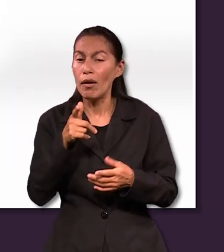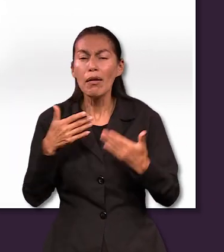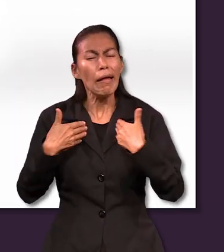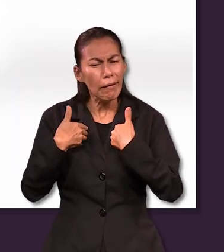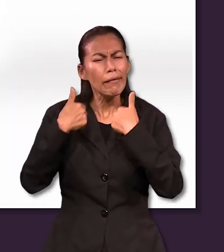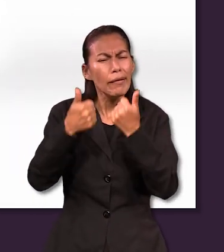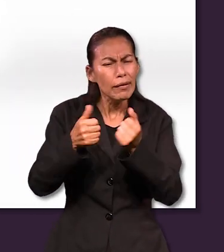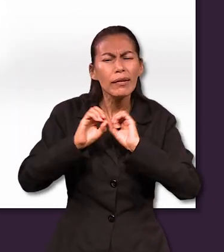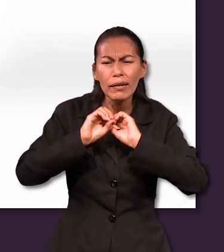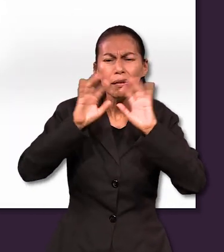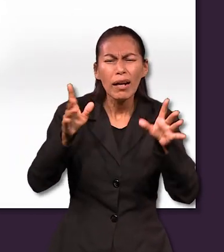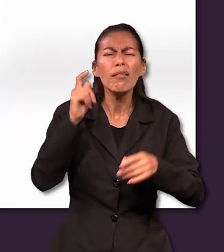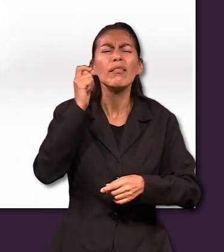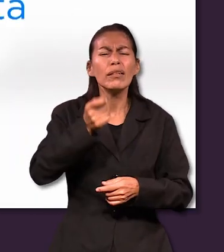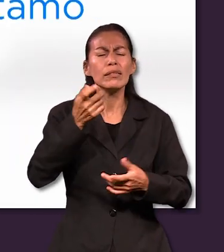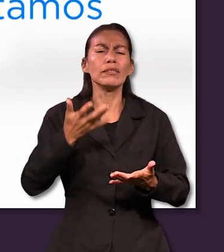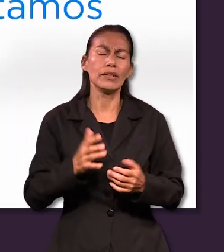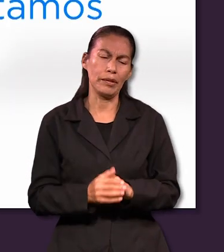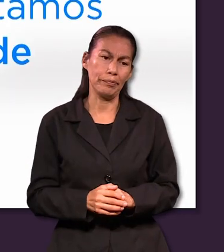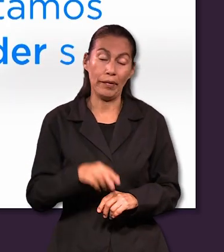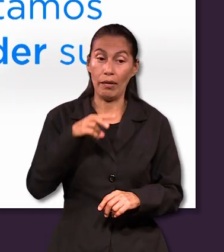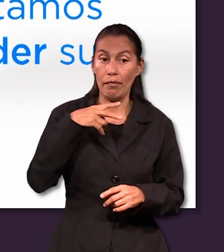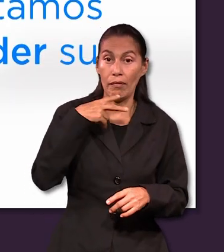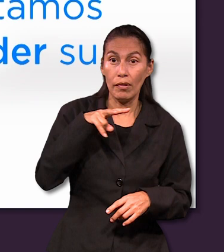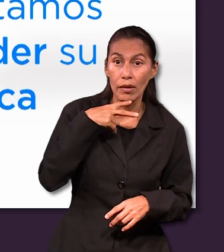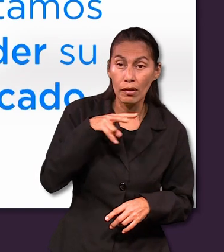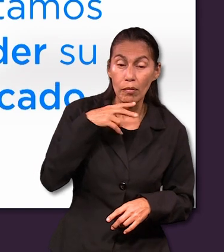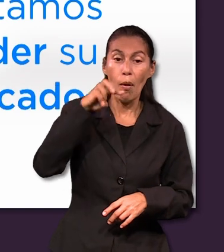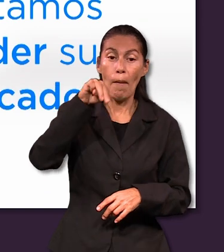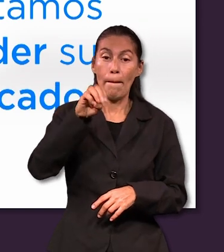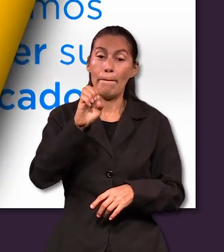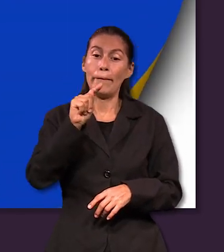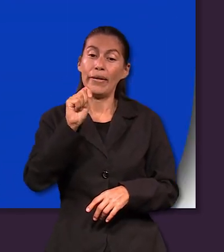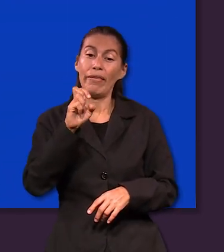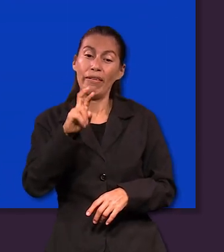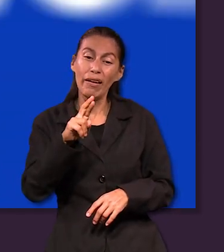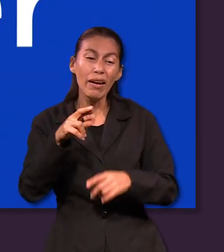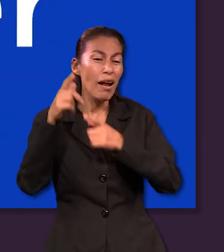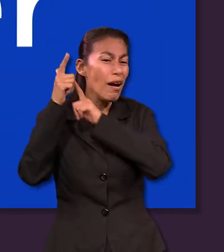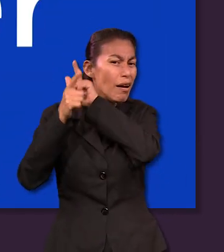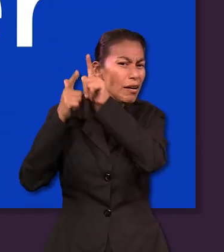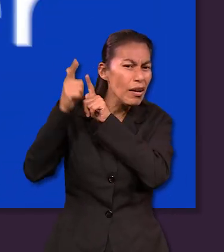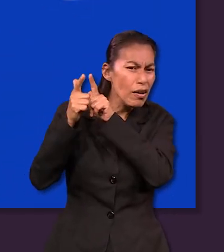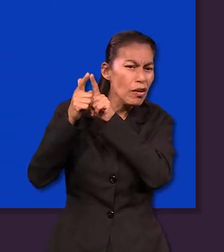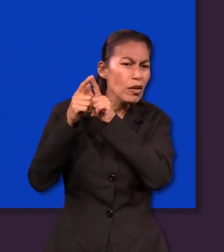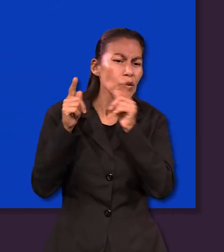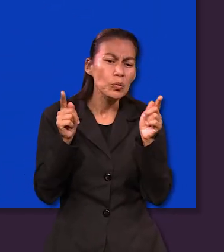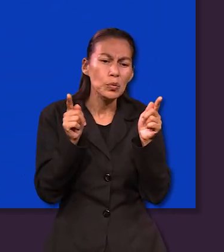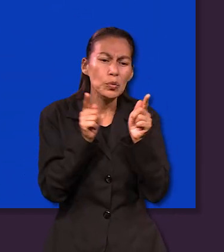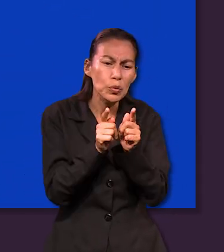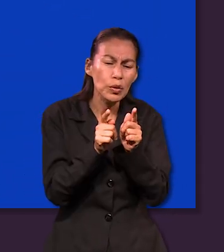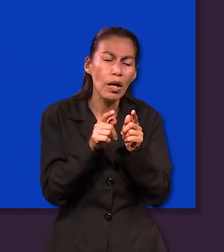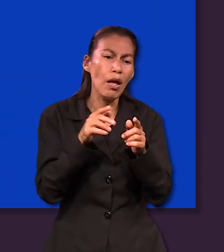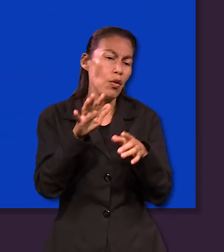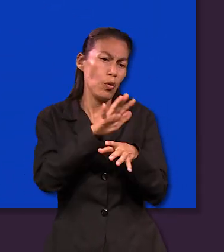este versículo, necesitamos entender su significado. El verbo clave meter en griego es la forma